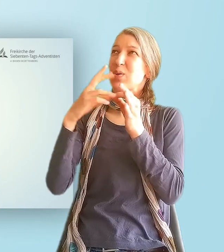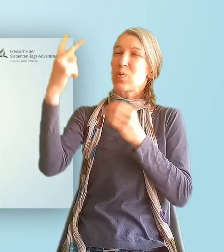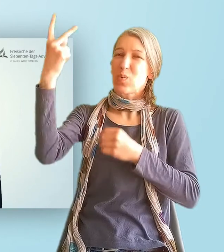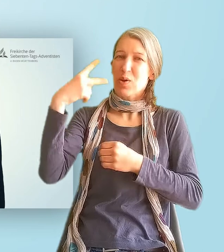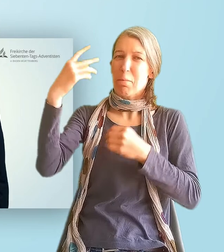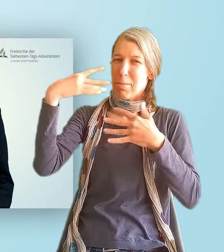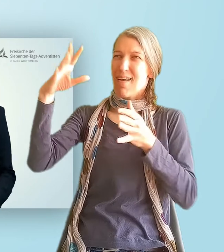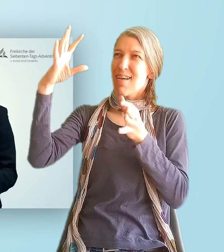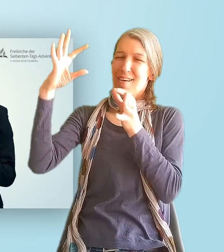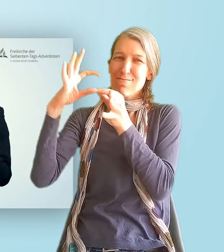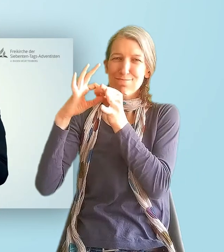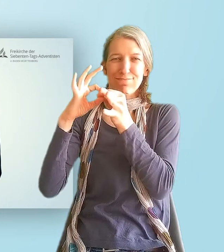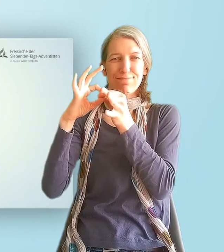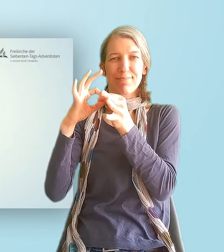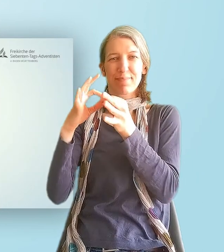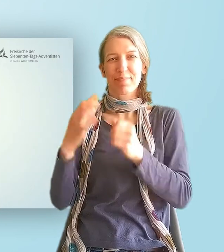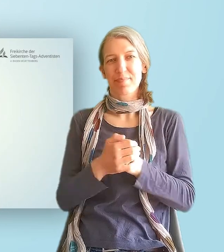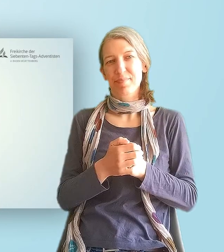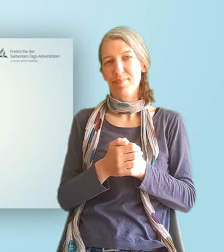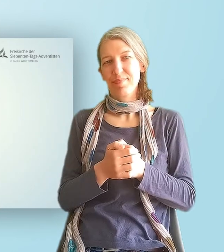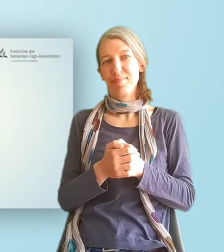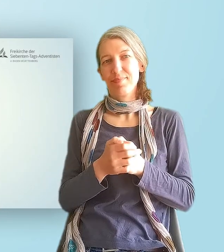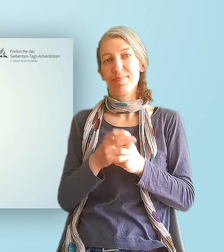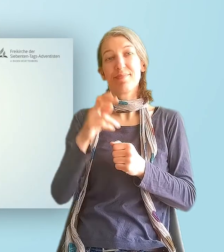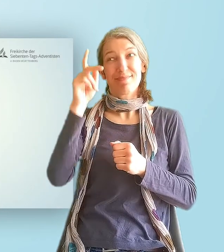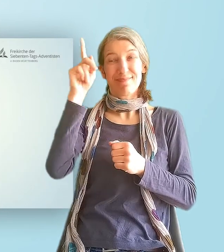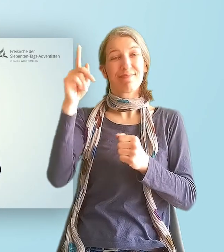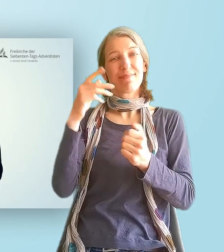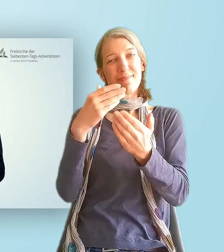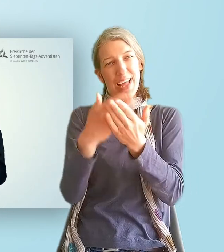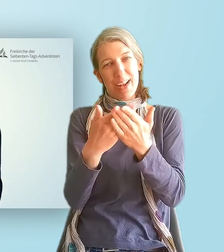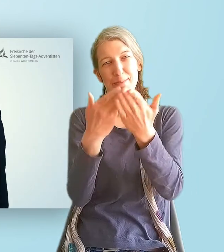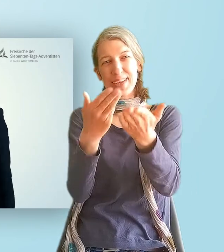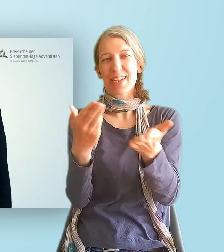Er bietet uns die Vergebung unserer Sünden an. Deshalb möchte ich dich ganz persönlich fragen.